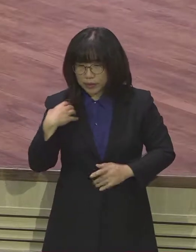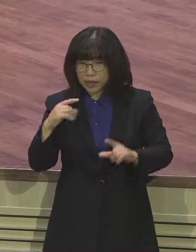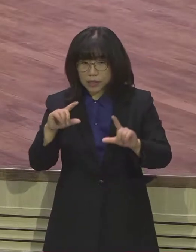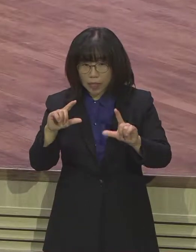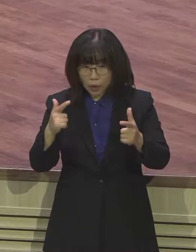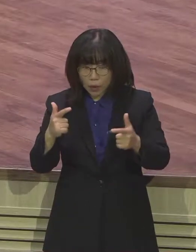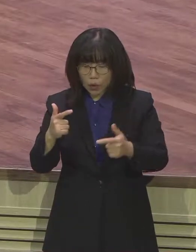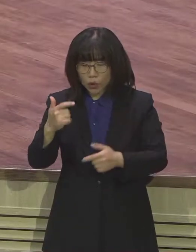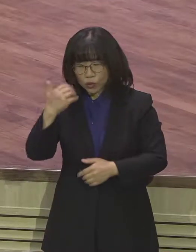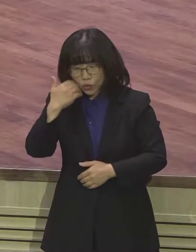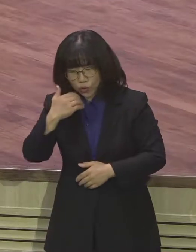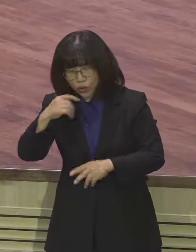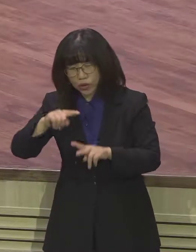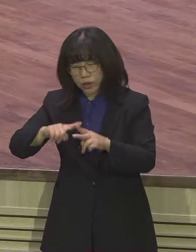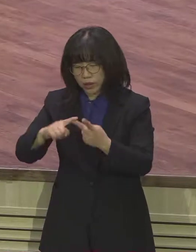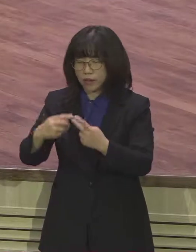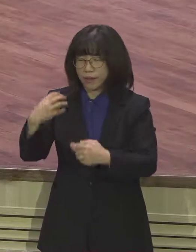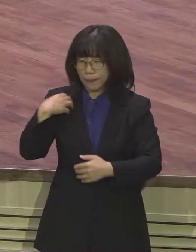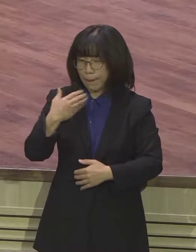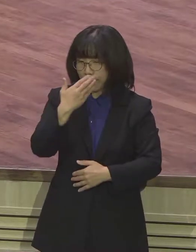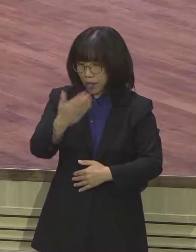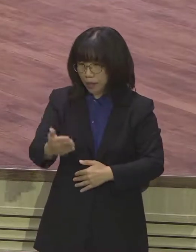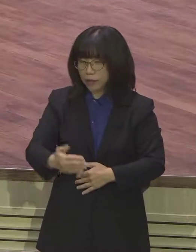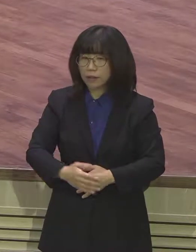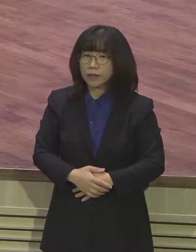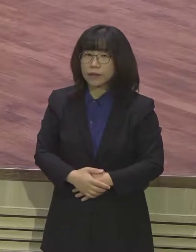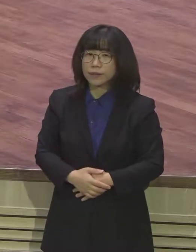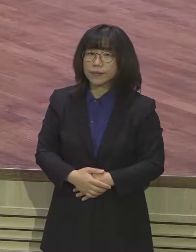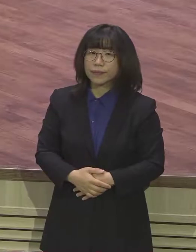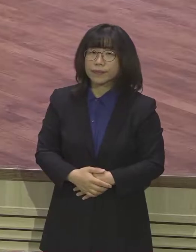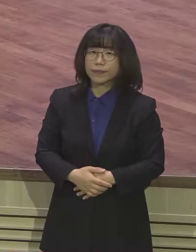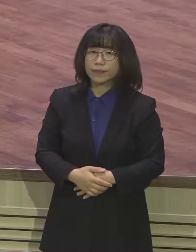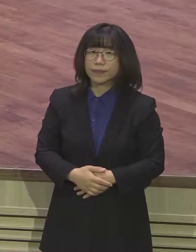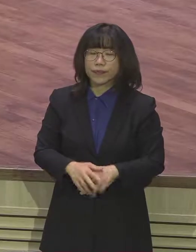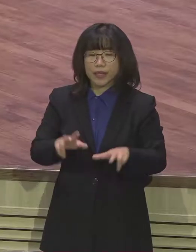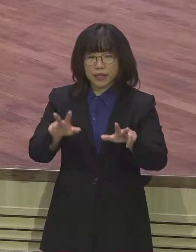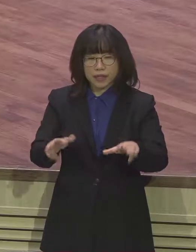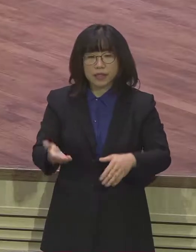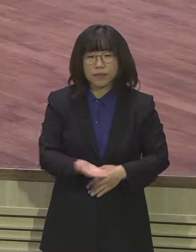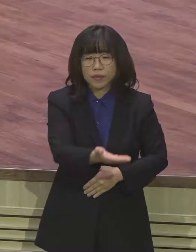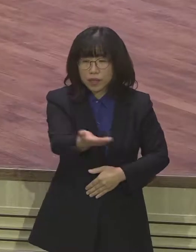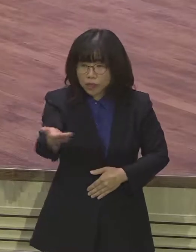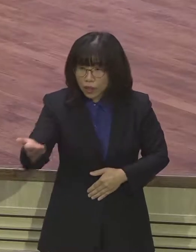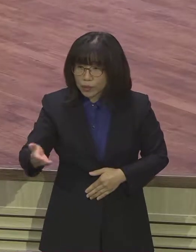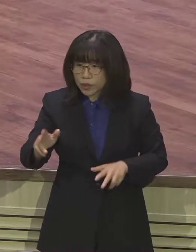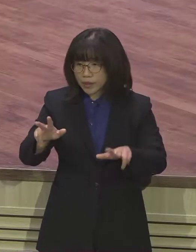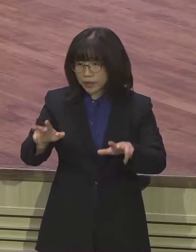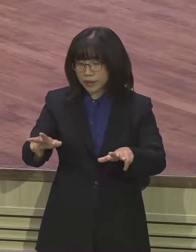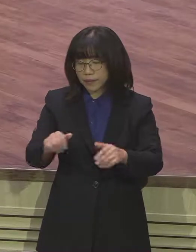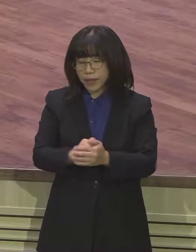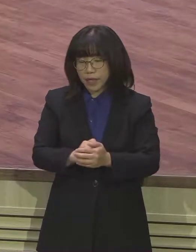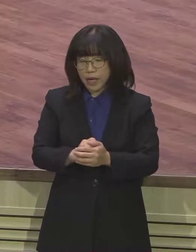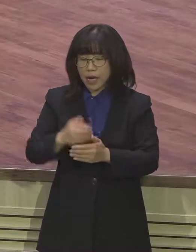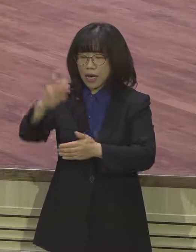실현이 되어질 것입니다 그러나 이 시대를 살아가는 하나님 하나님께서 이 시대를 살아가는 우리가 정말 부끄러운 고원 받지 않도록